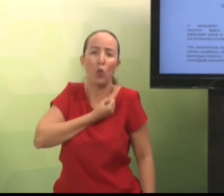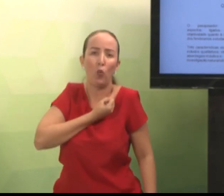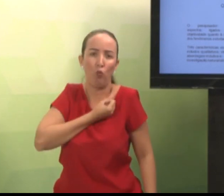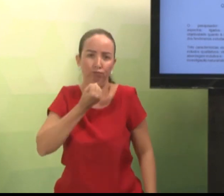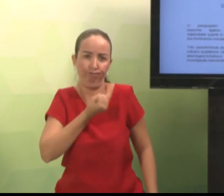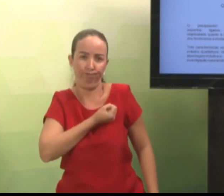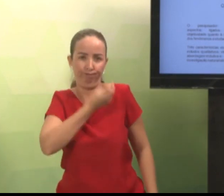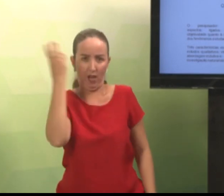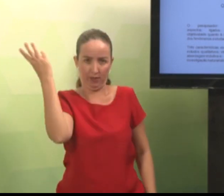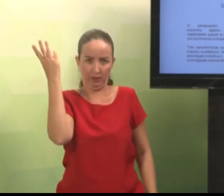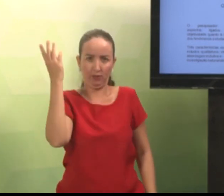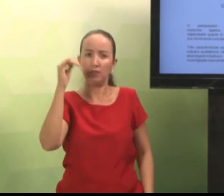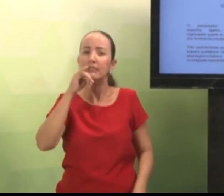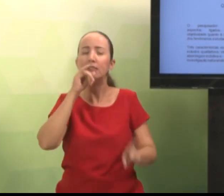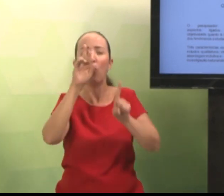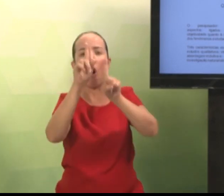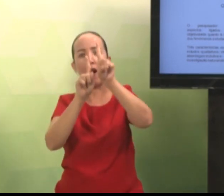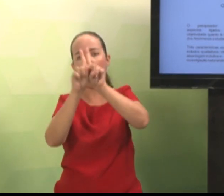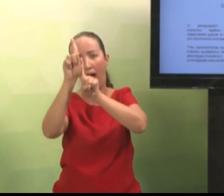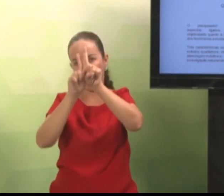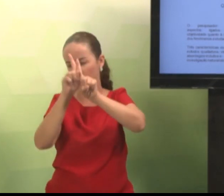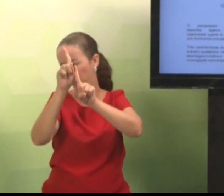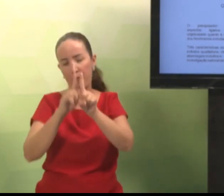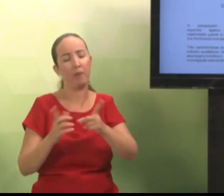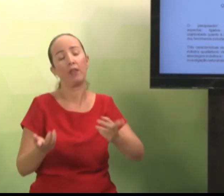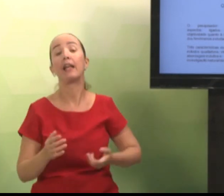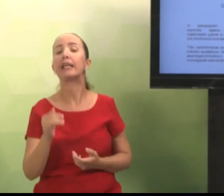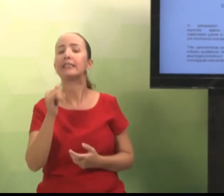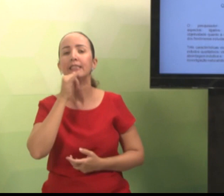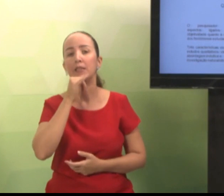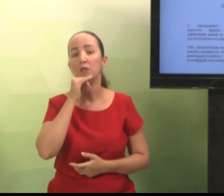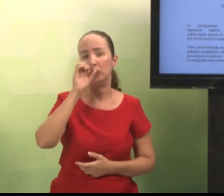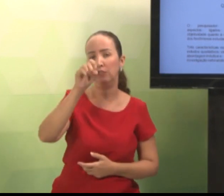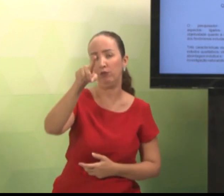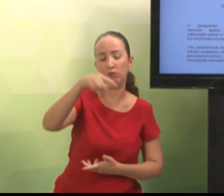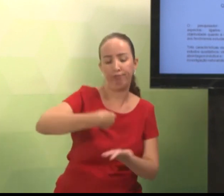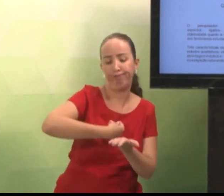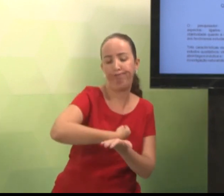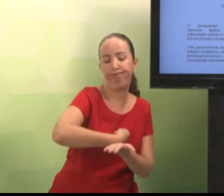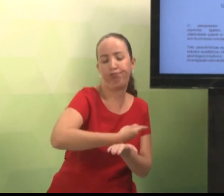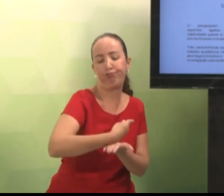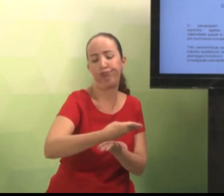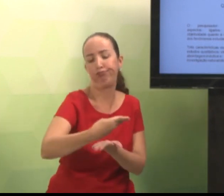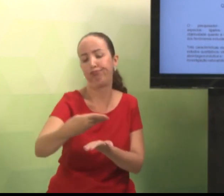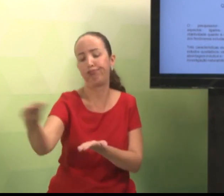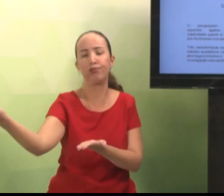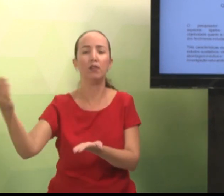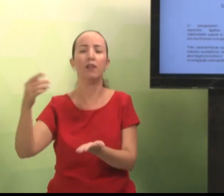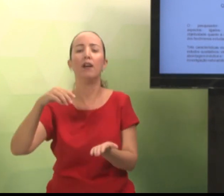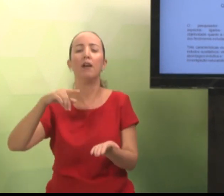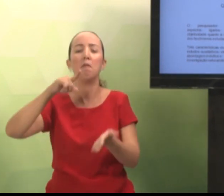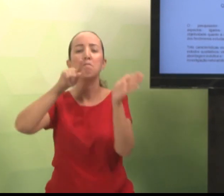o número, quantidade, uma quantificação. Então, por exemplo, você pode